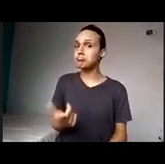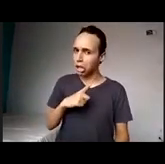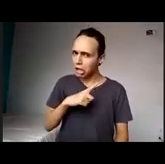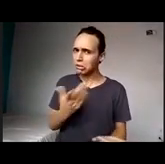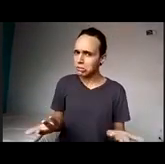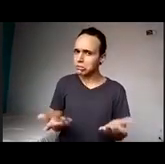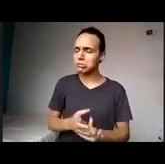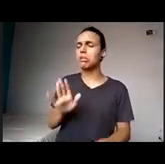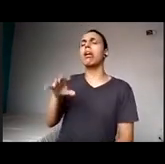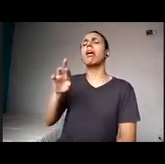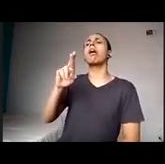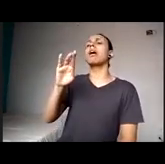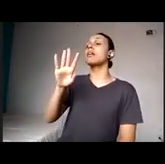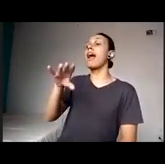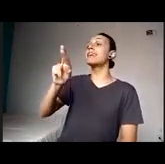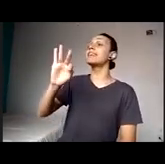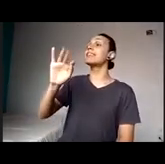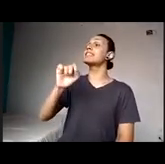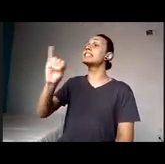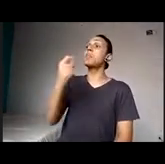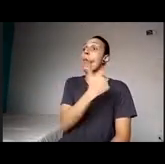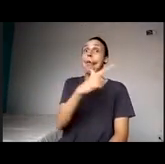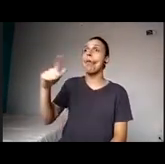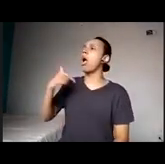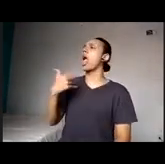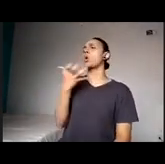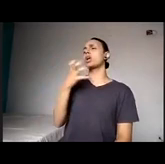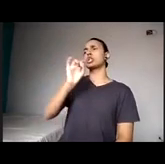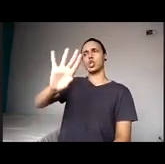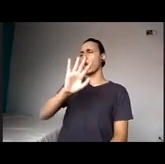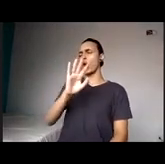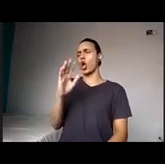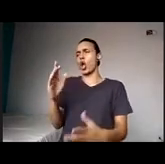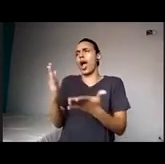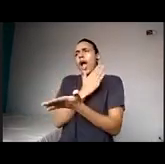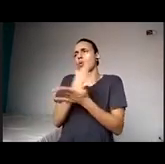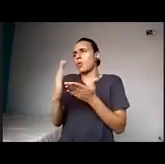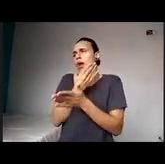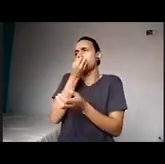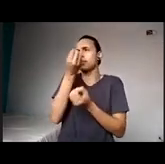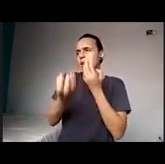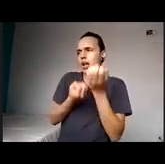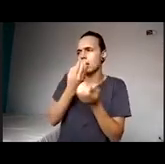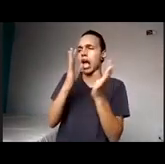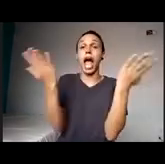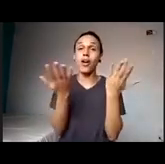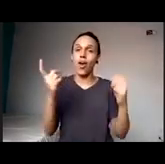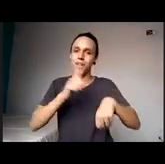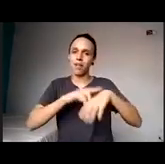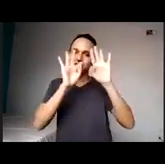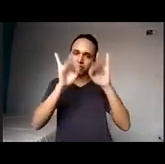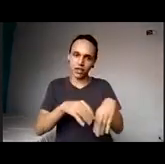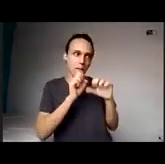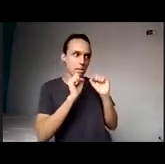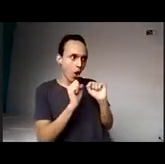Rita, se não houver ninguém, eu queria só dar umas, fazer umas pequenas palavras, assim, de fecho, pode ser? pode?